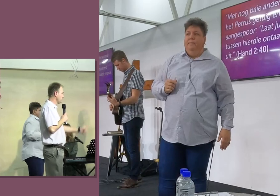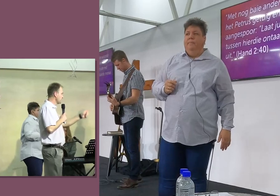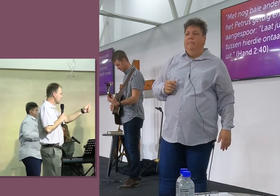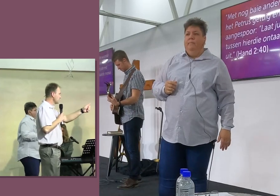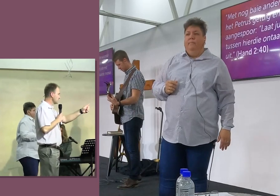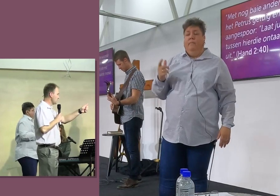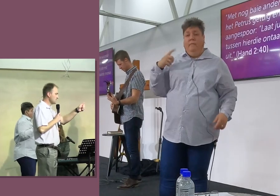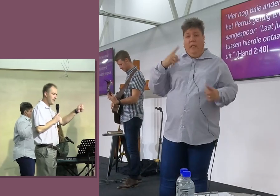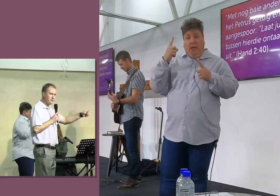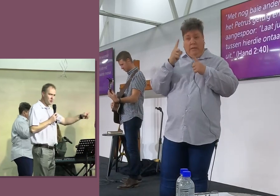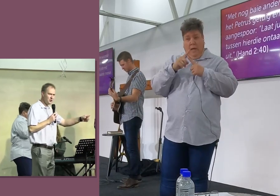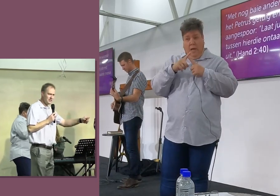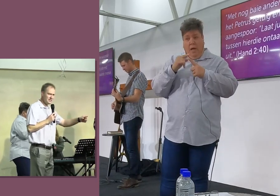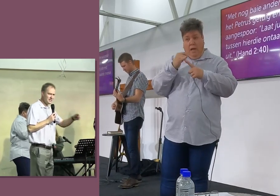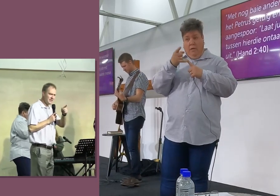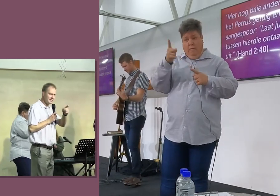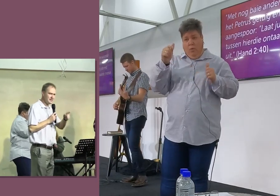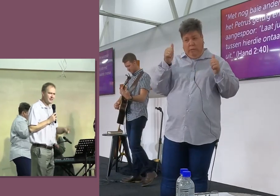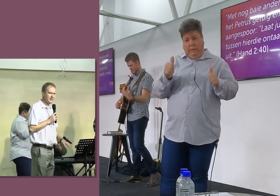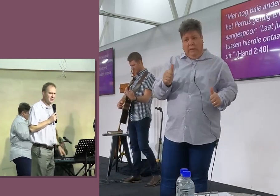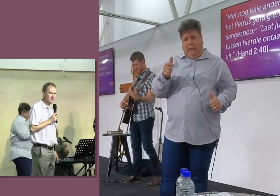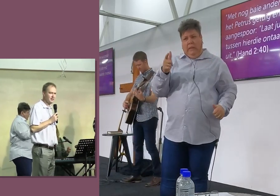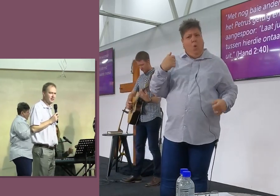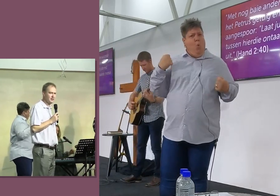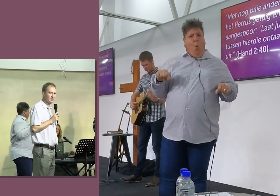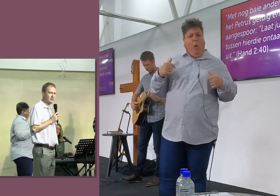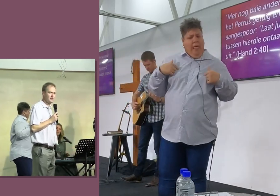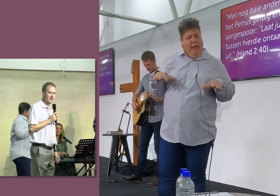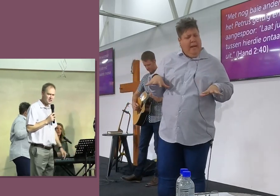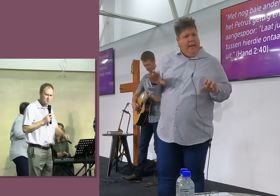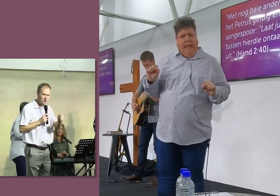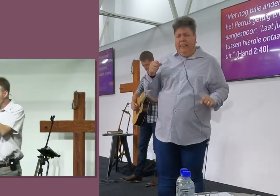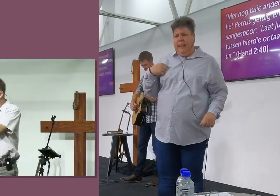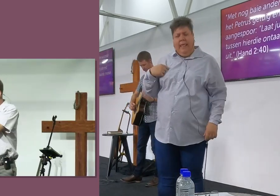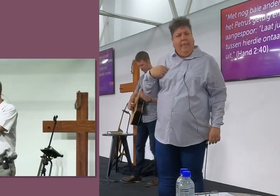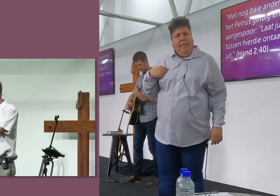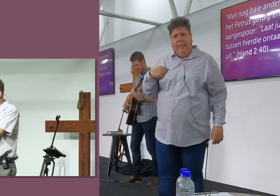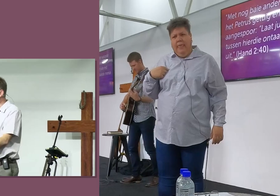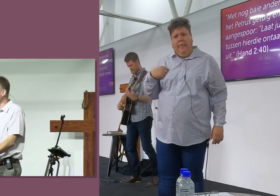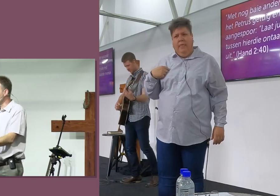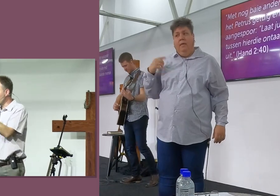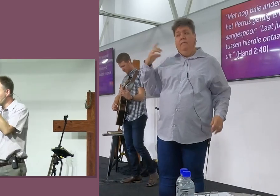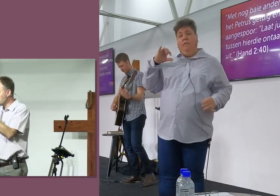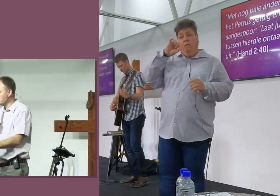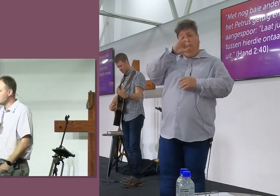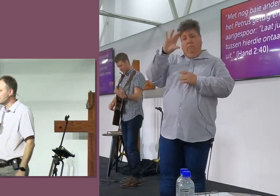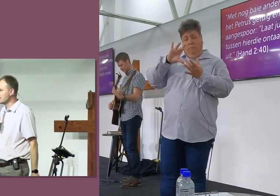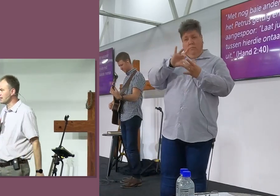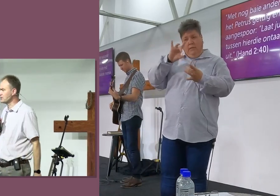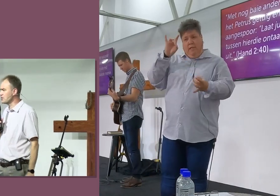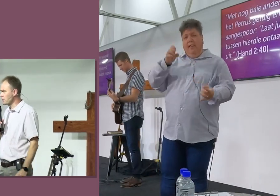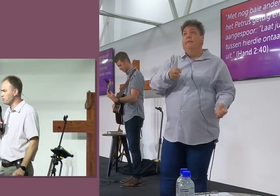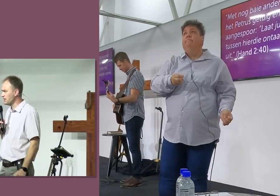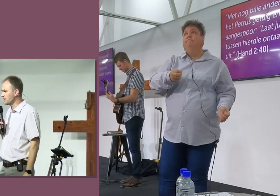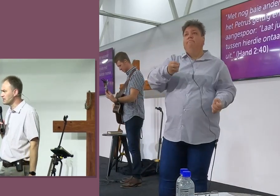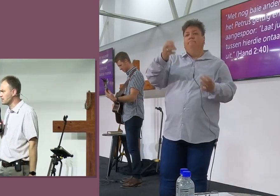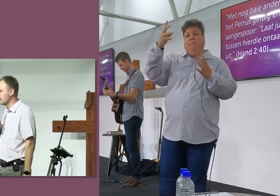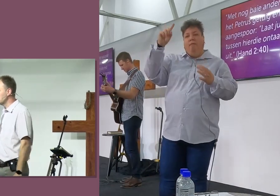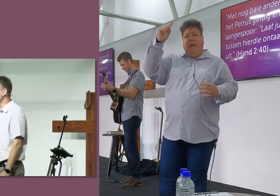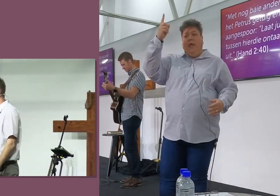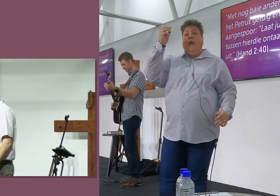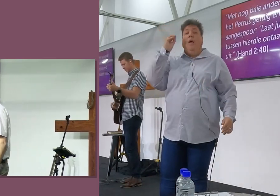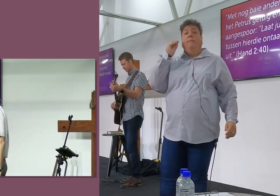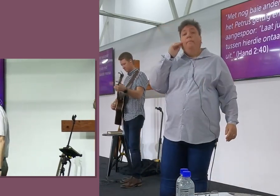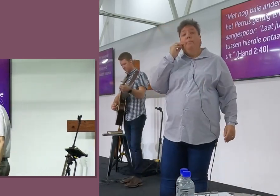Ek wil eerstens, as jy vir oogendies sit en jy is nie gereed nie, wil ek aanspraak maak op jou siel in die naam van Jesus en ek wil saam met Petrus